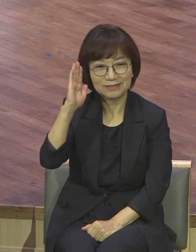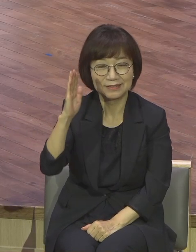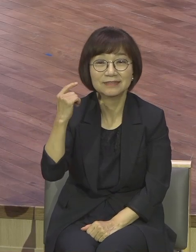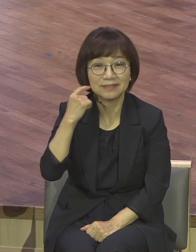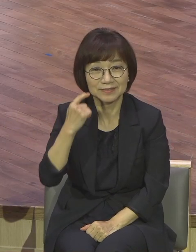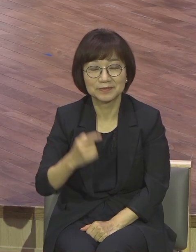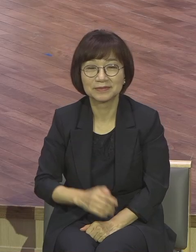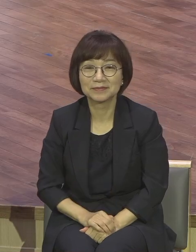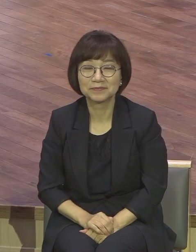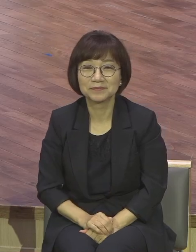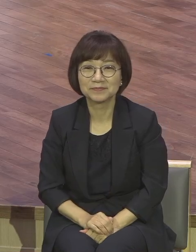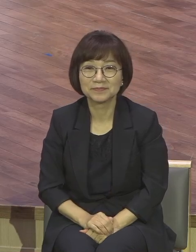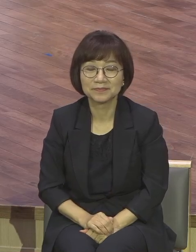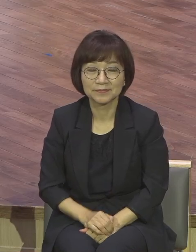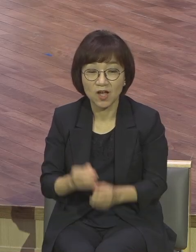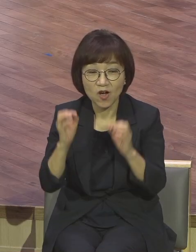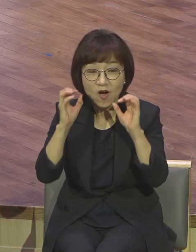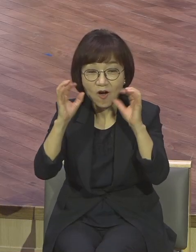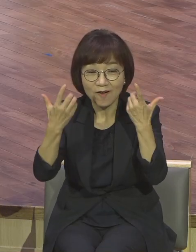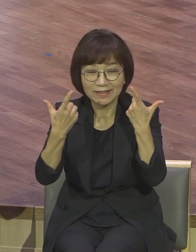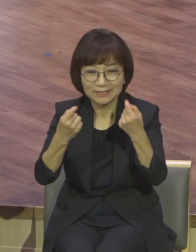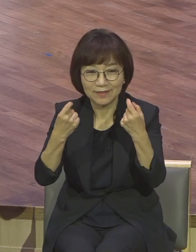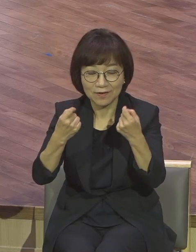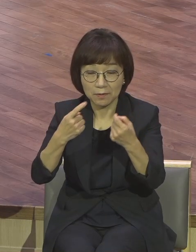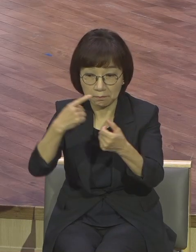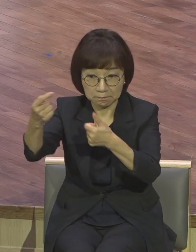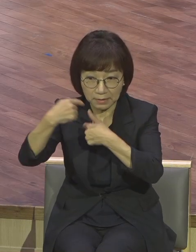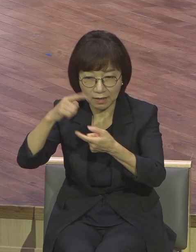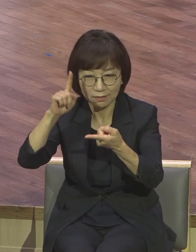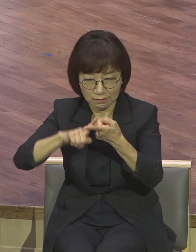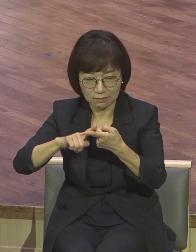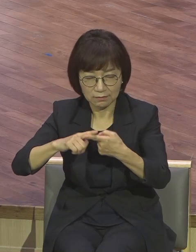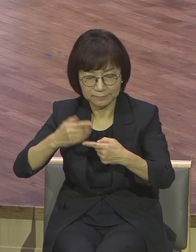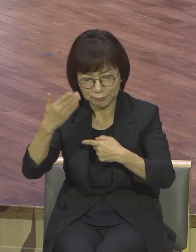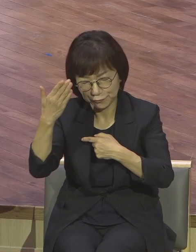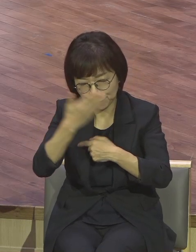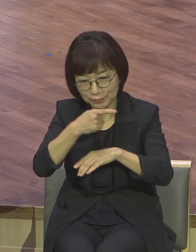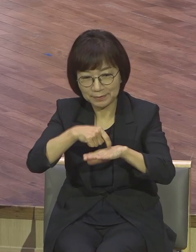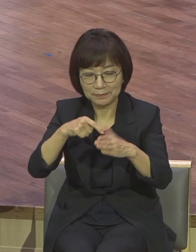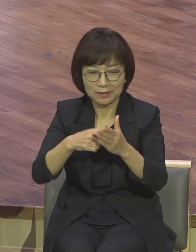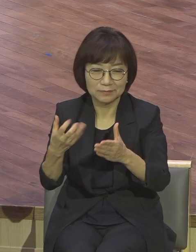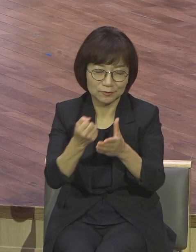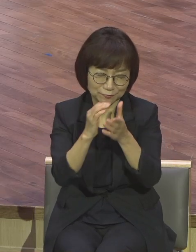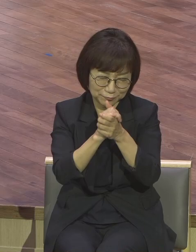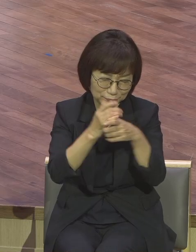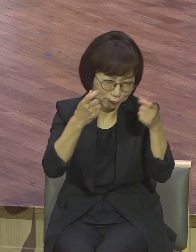어린애처럼 순수하게 하나님 앞에 기도했다는 거지요 이렇게 저렇게나